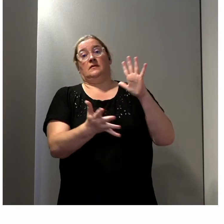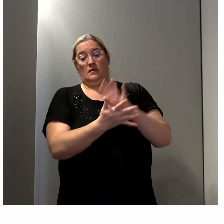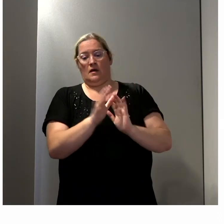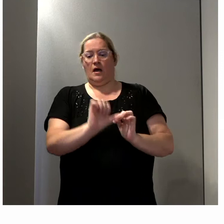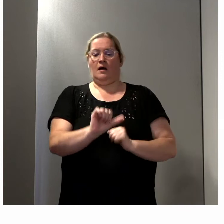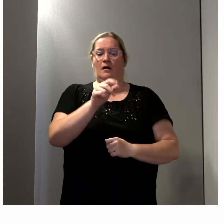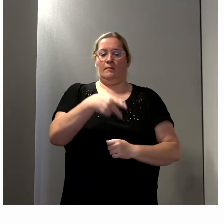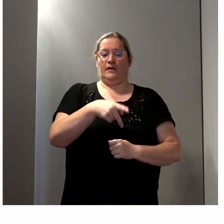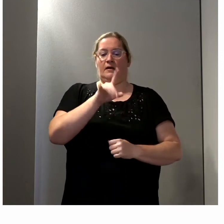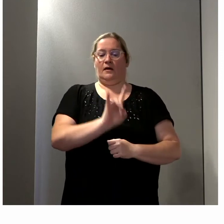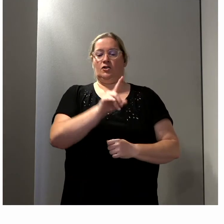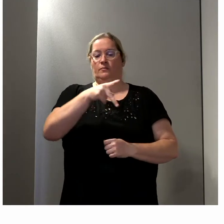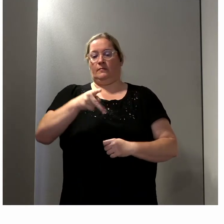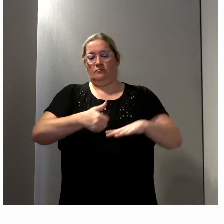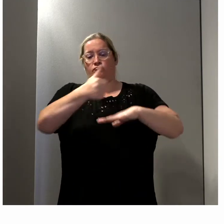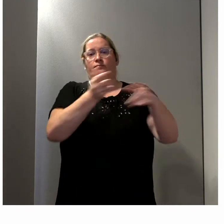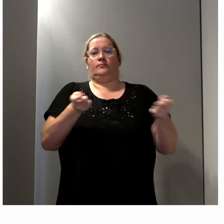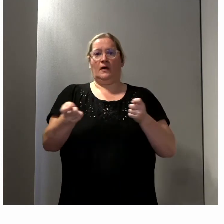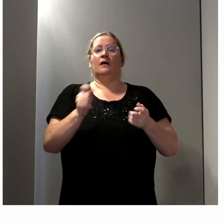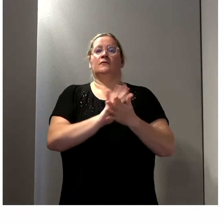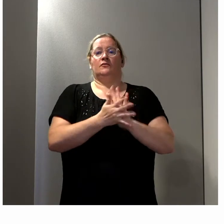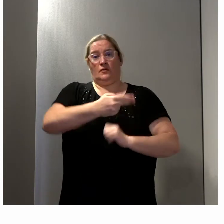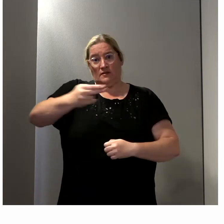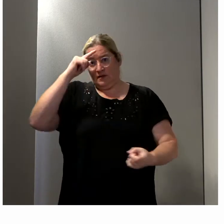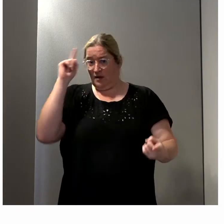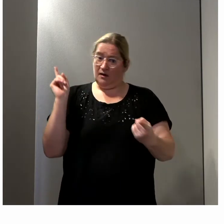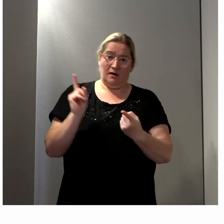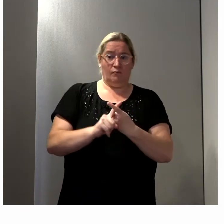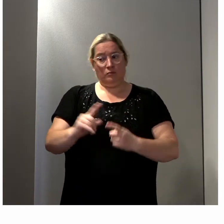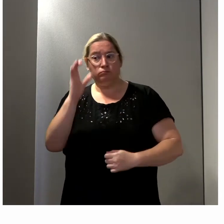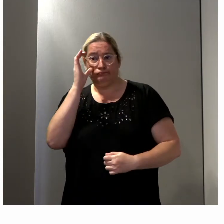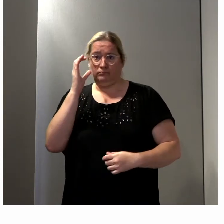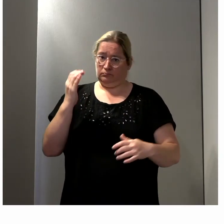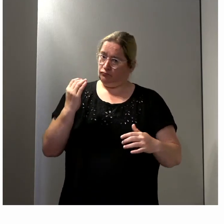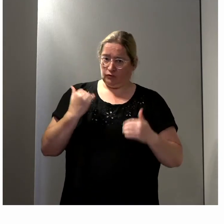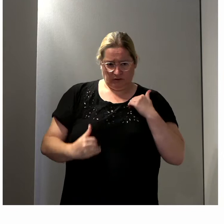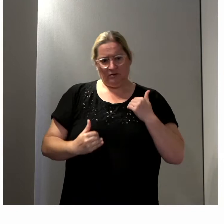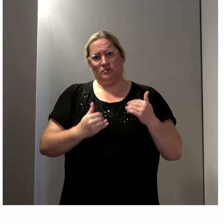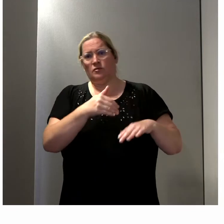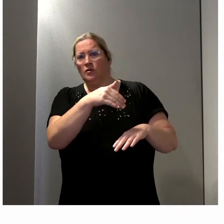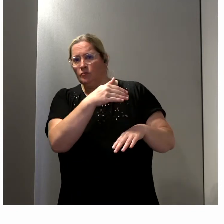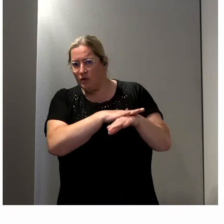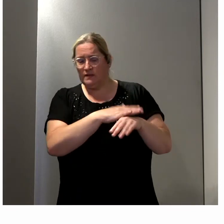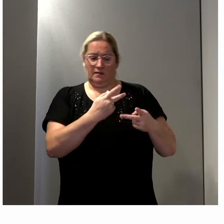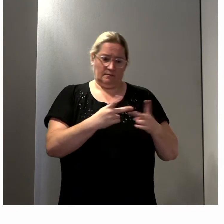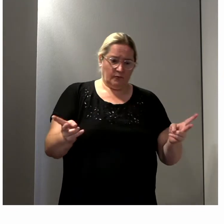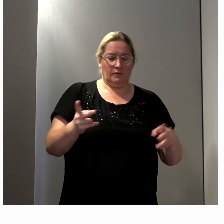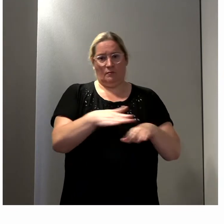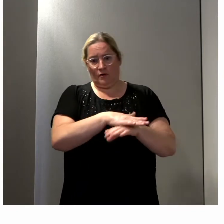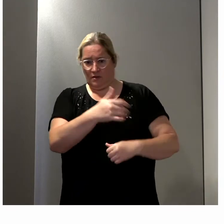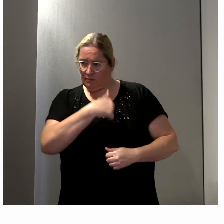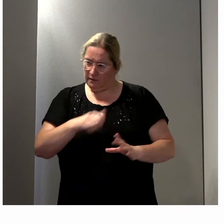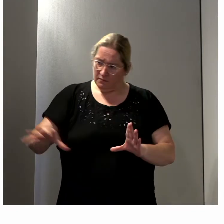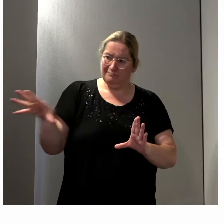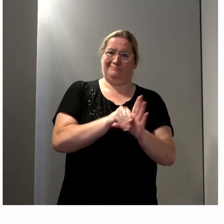APHPP, l'association nationale pour la prise en compte du handicap dans les politiques publiques et privées. Alors c vrai qu'on s